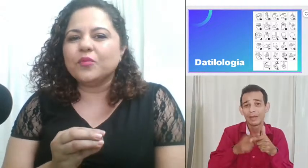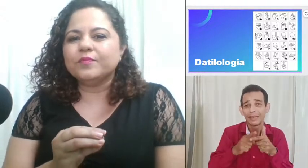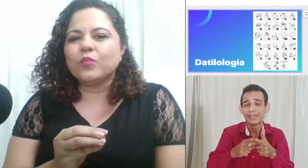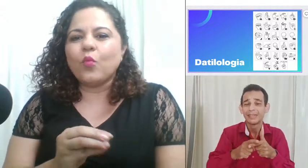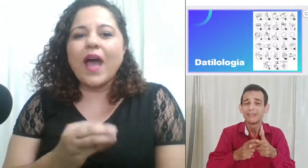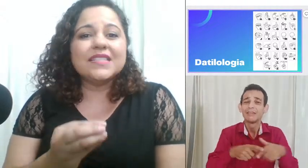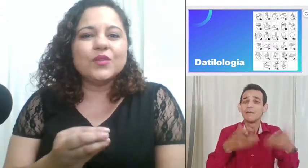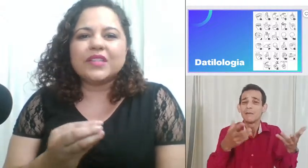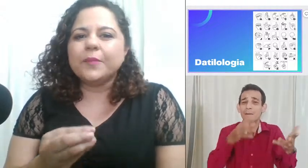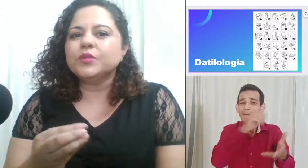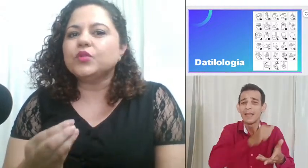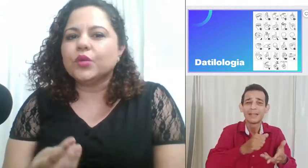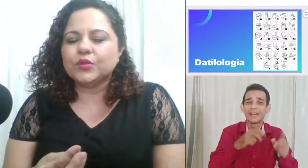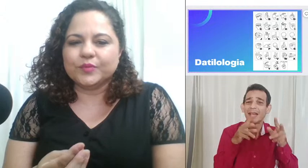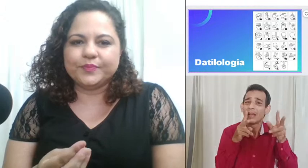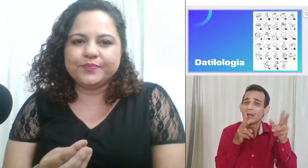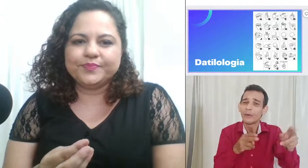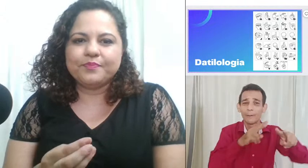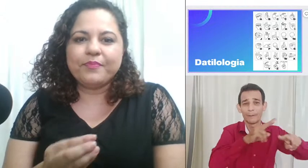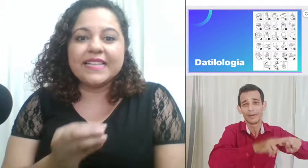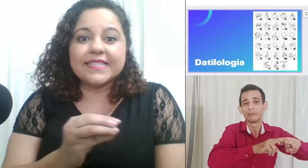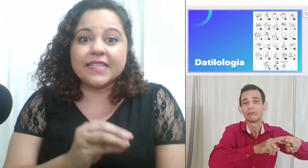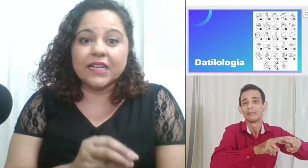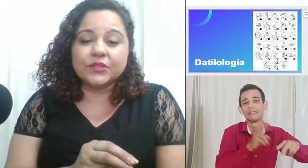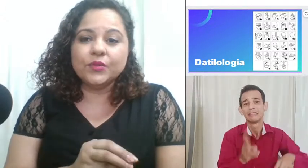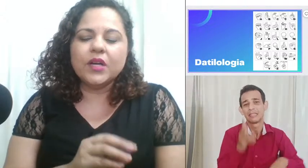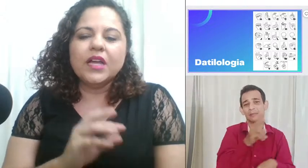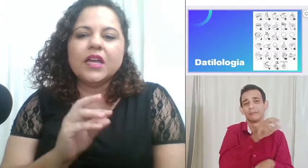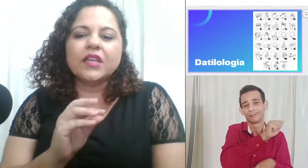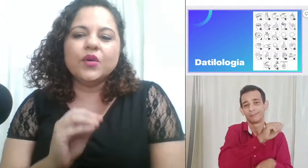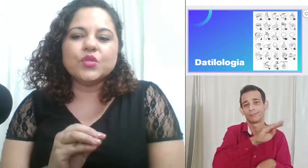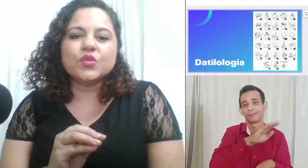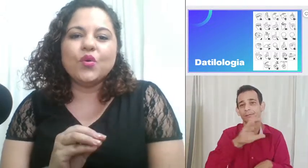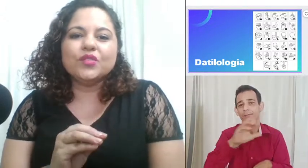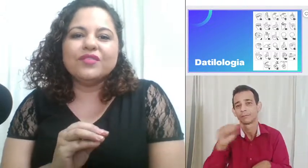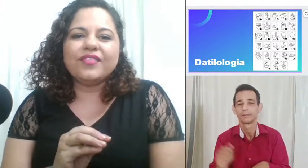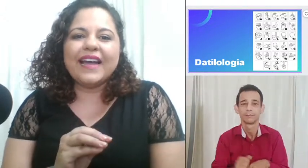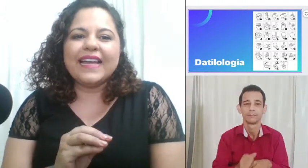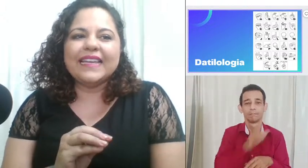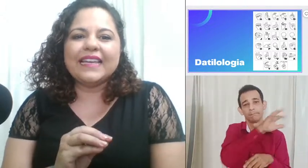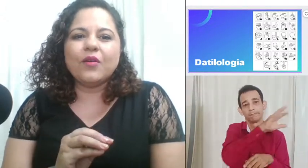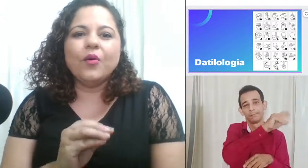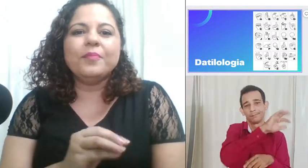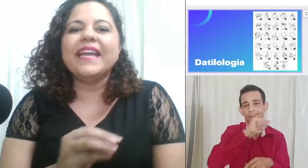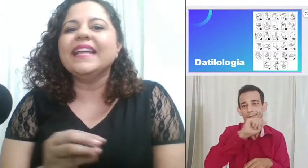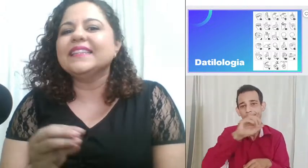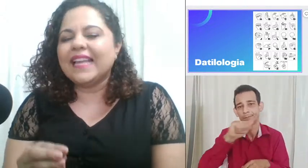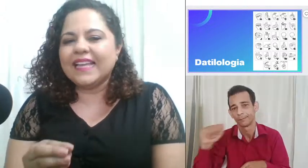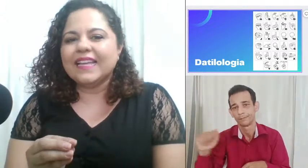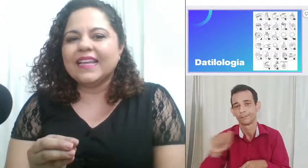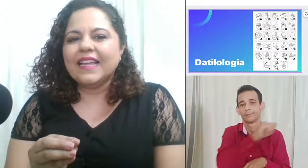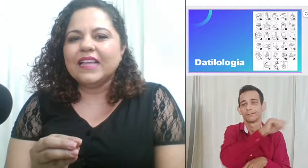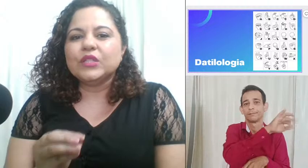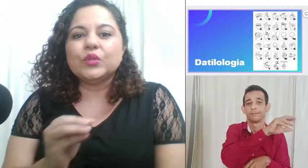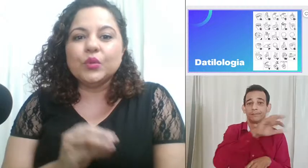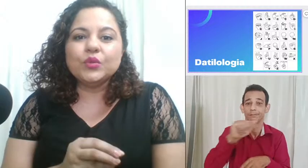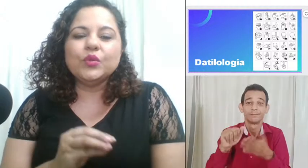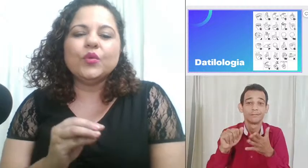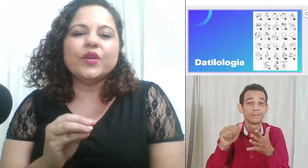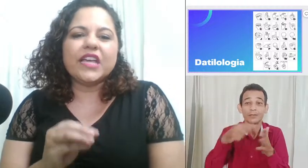quase o tempo todo, pensando que o surdo vai compreender tudo o que